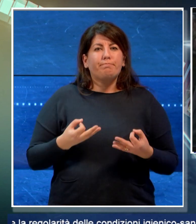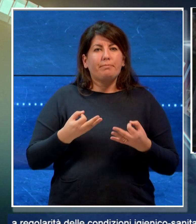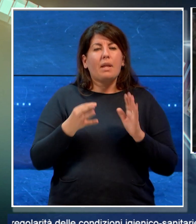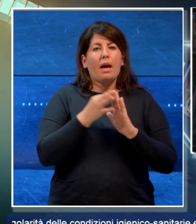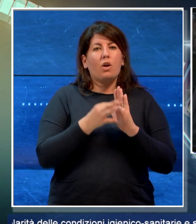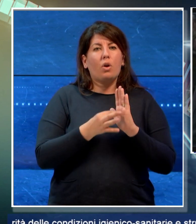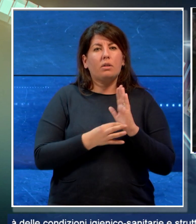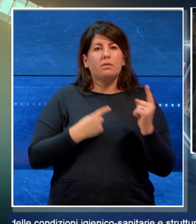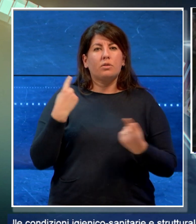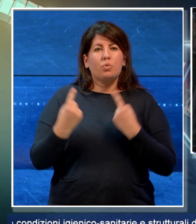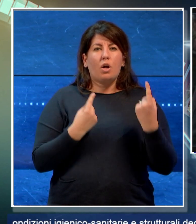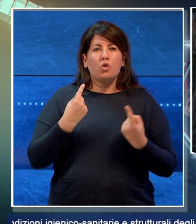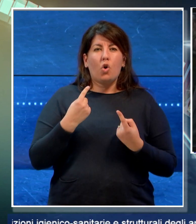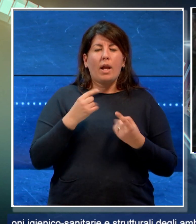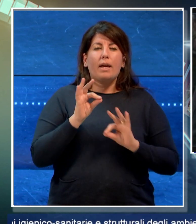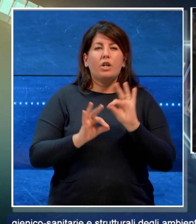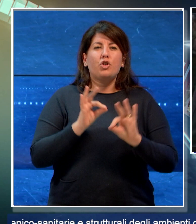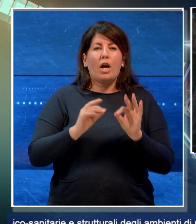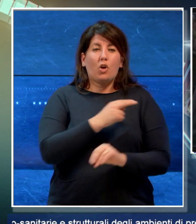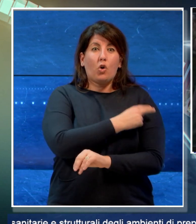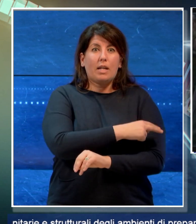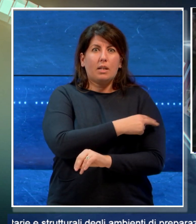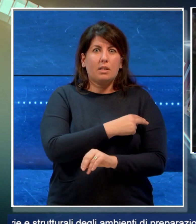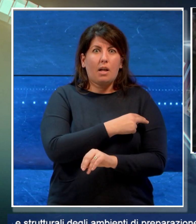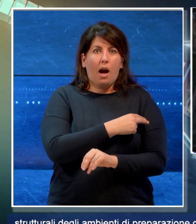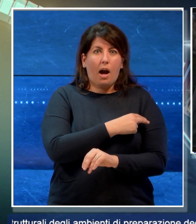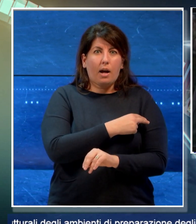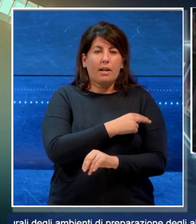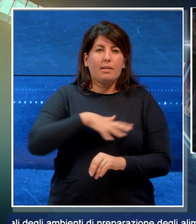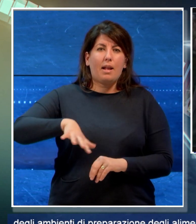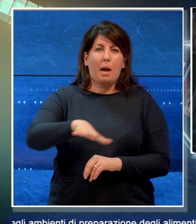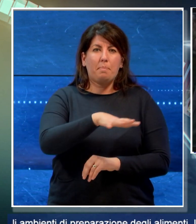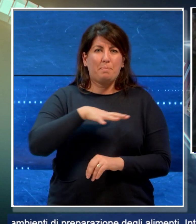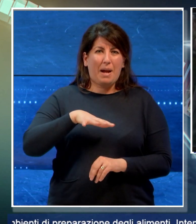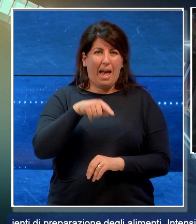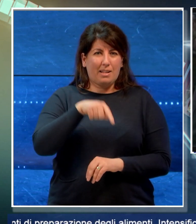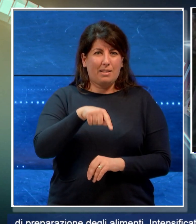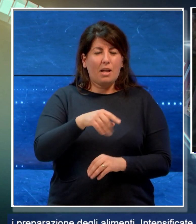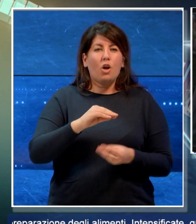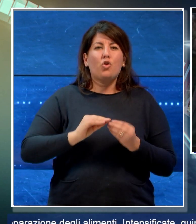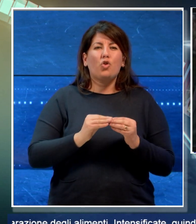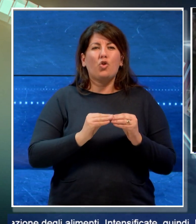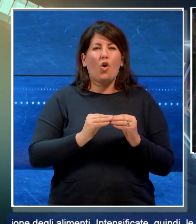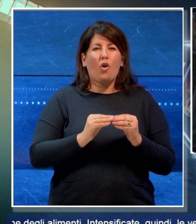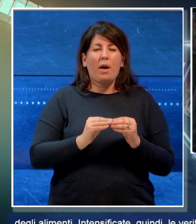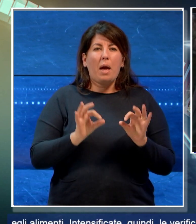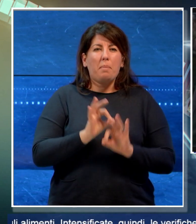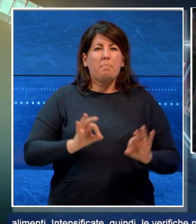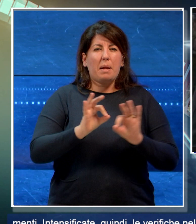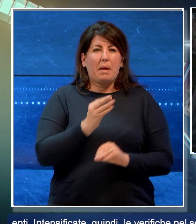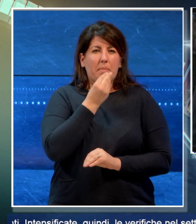condizioni igienico-sanitarie e strutturali degli ambienti dove venivano preparati gli